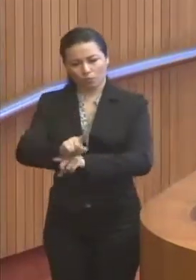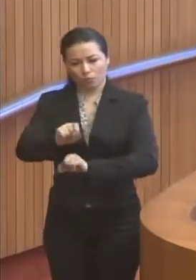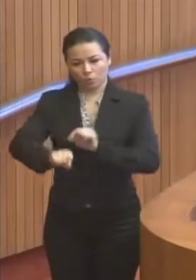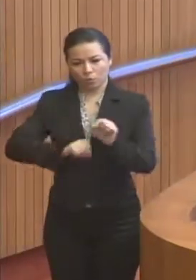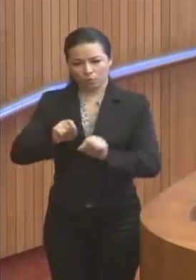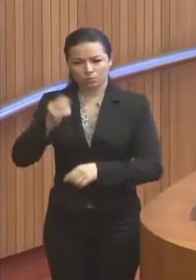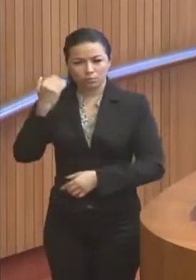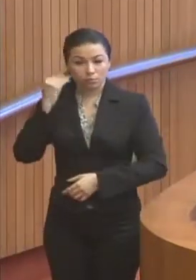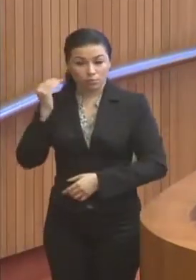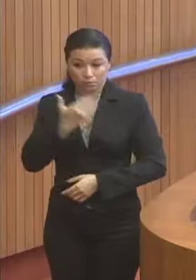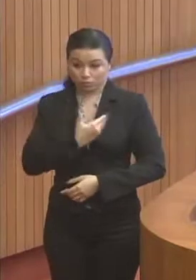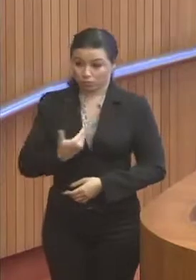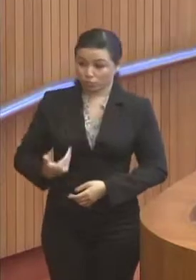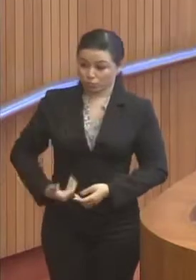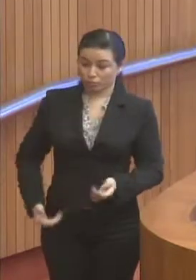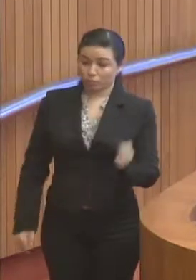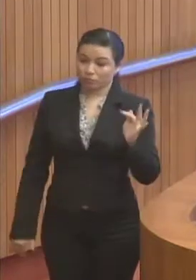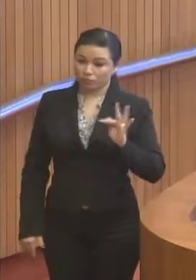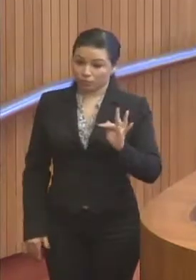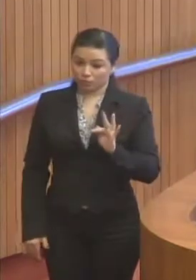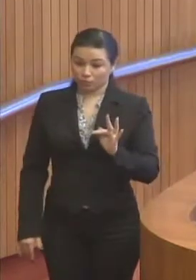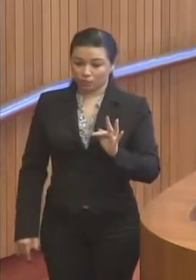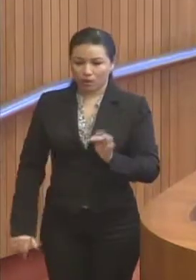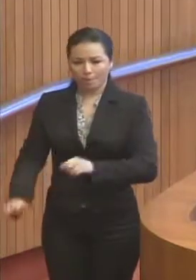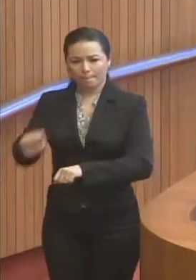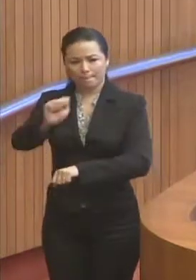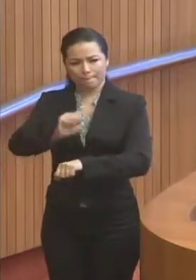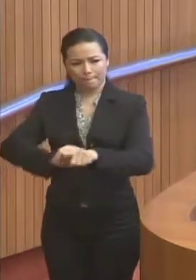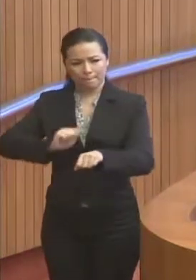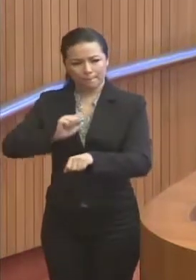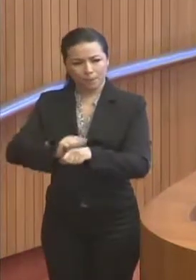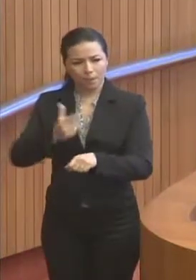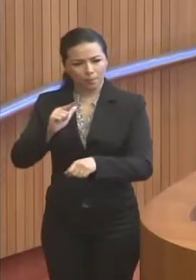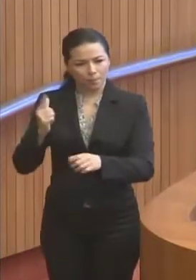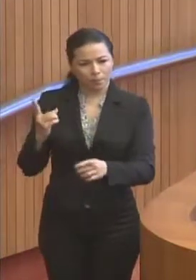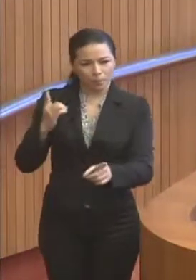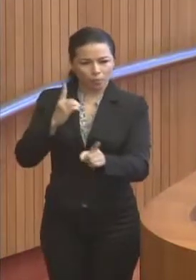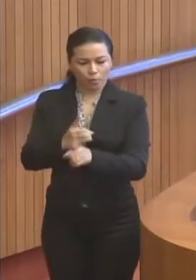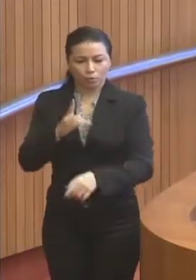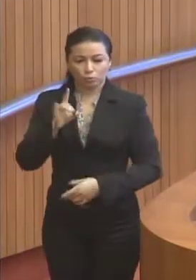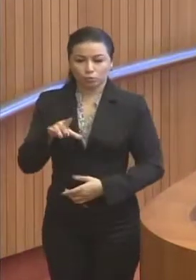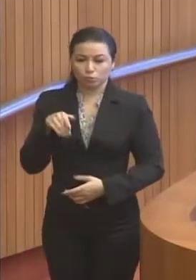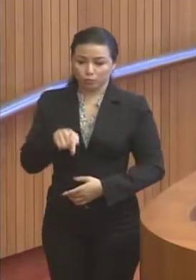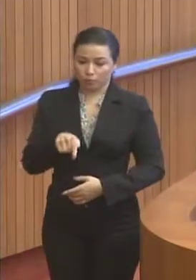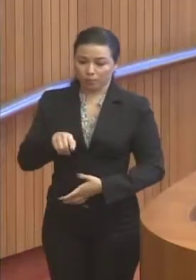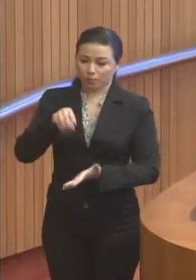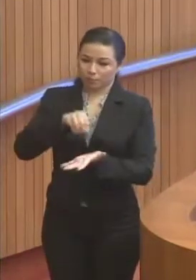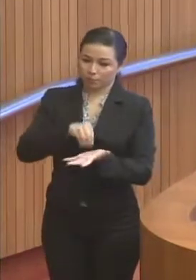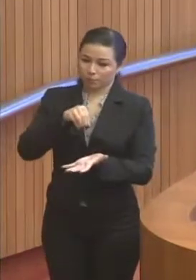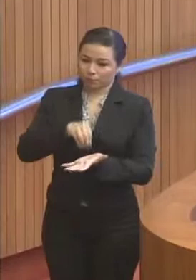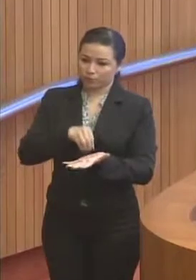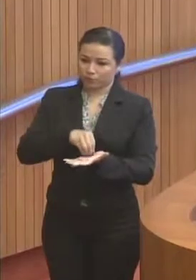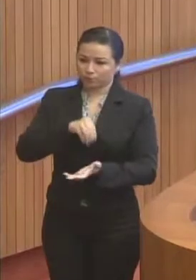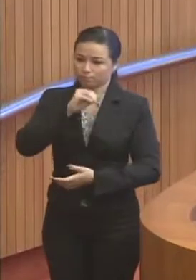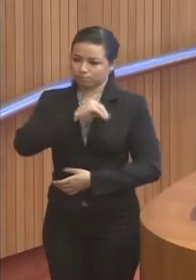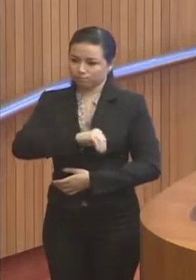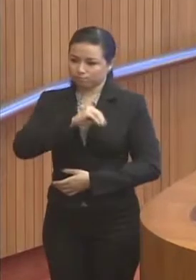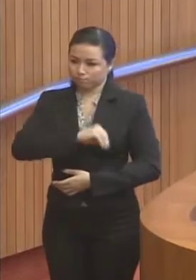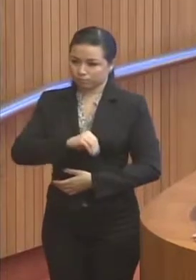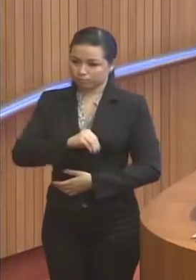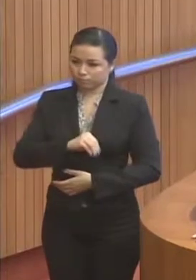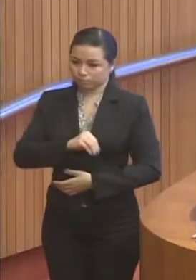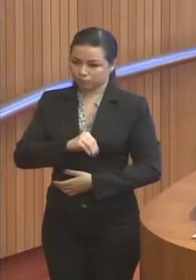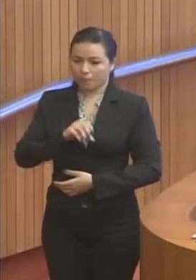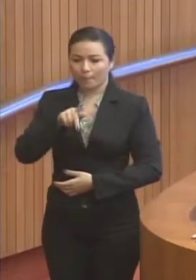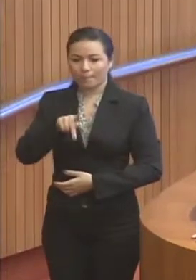entende o governo federal, a miséria não pode ser identificada apenas pela ausência de renda. O